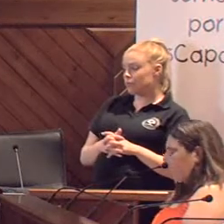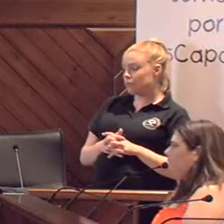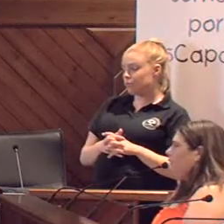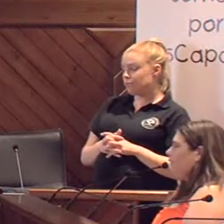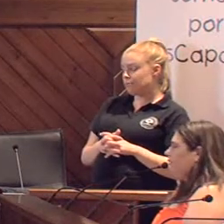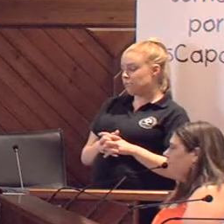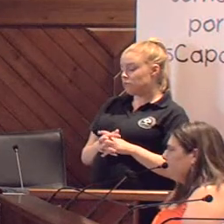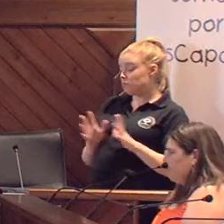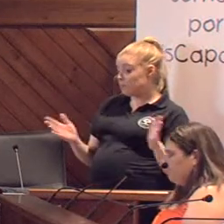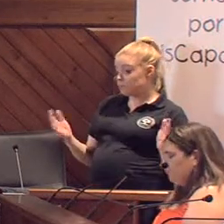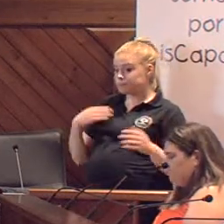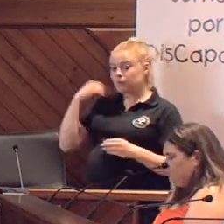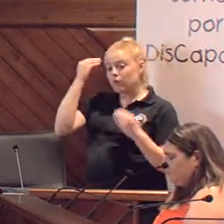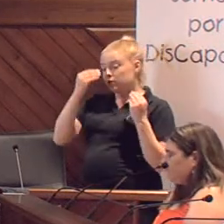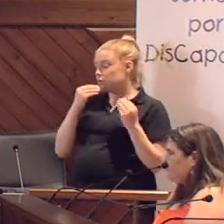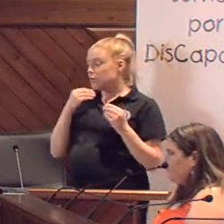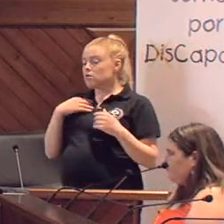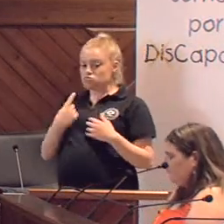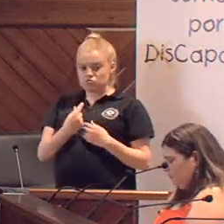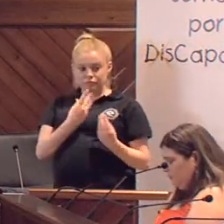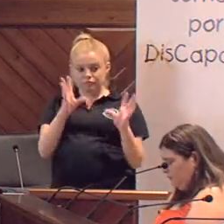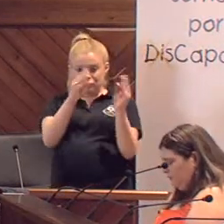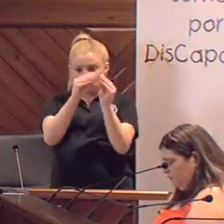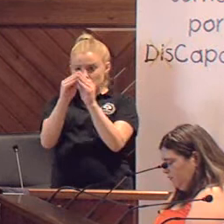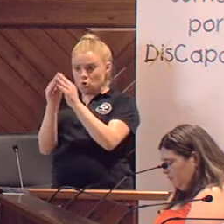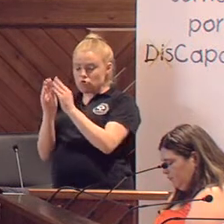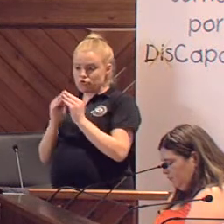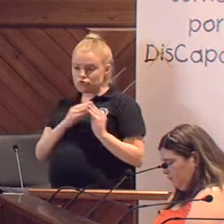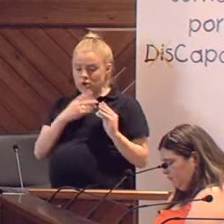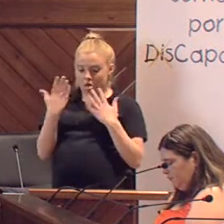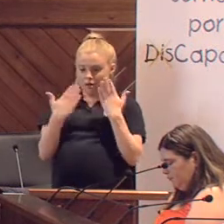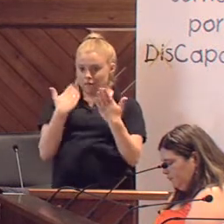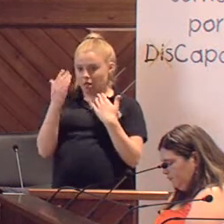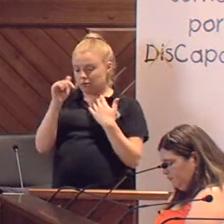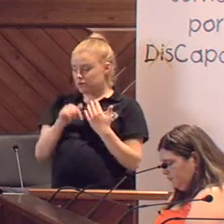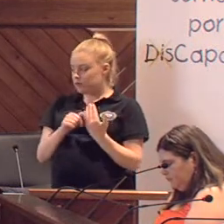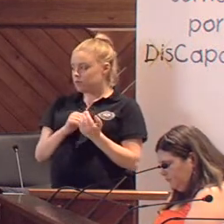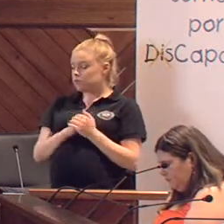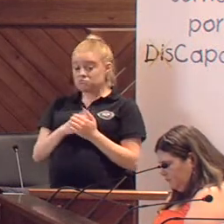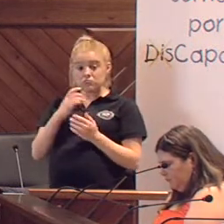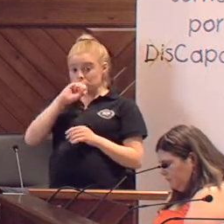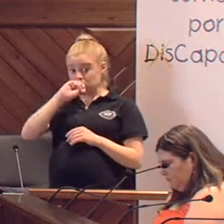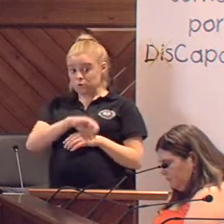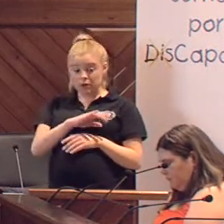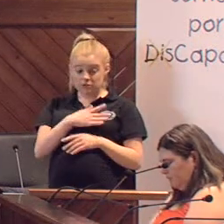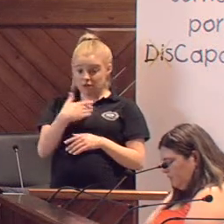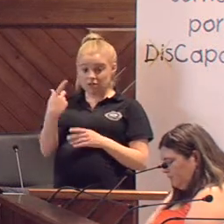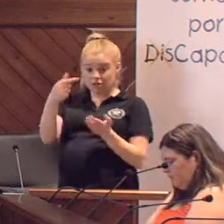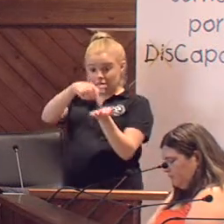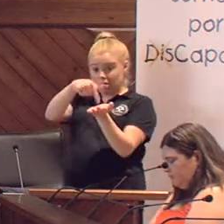Bueno, pues yo creo que se están sacando bastantes conclusiones de todo lo que se ha hablado aquí. A mí me encanta que seáis